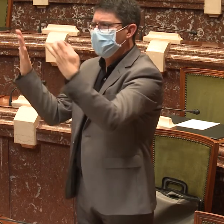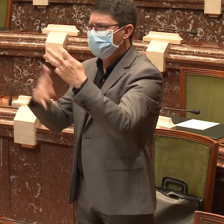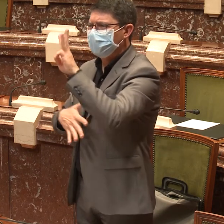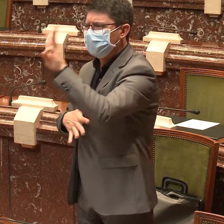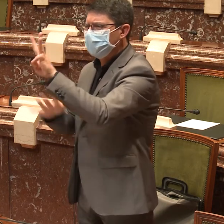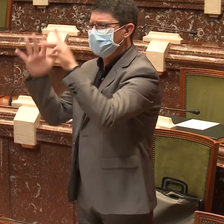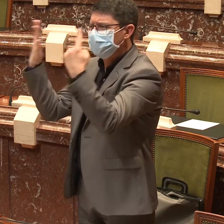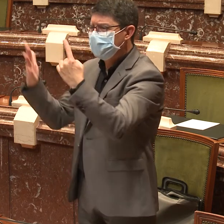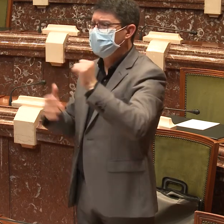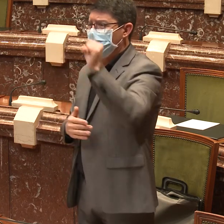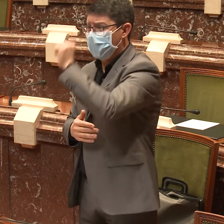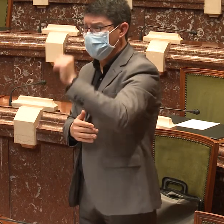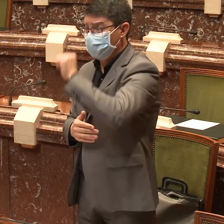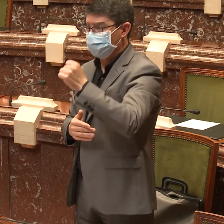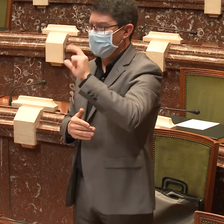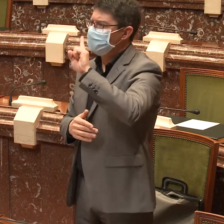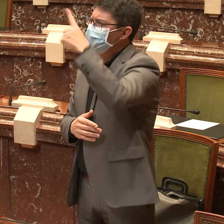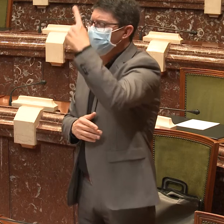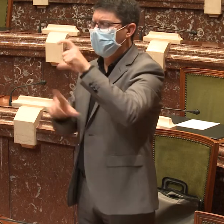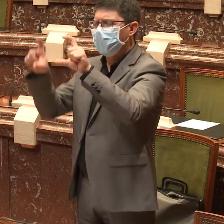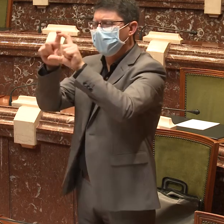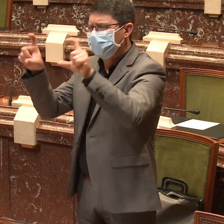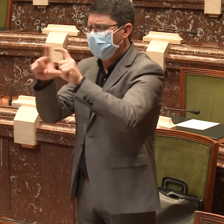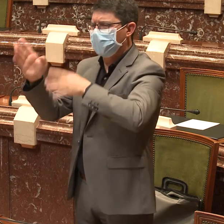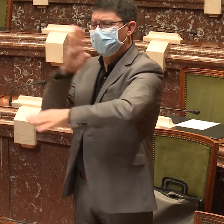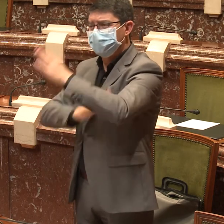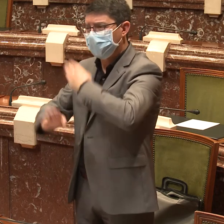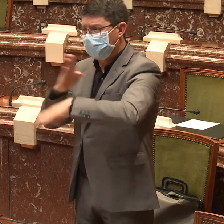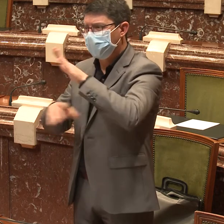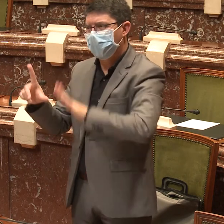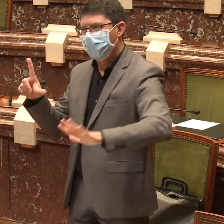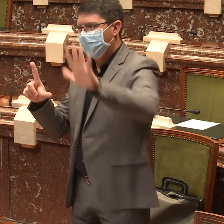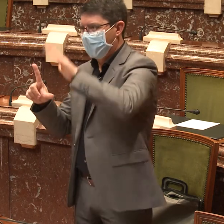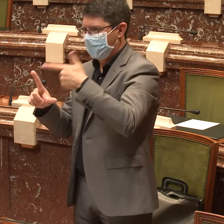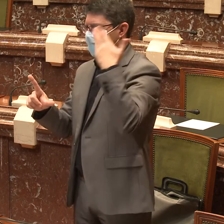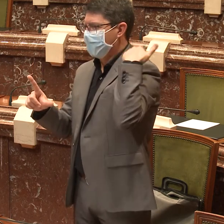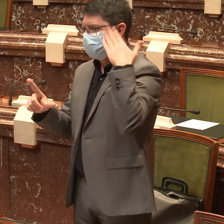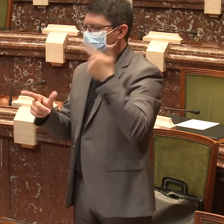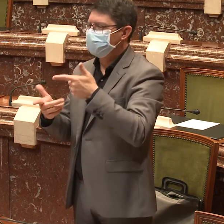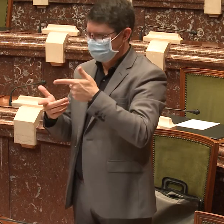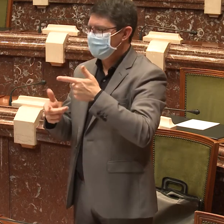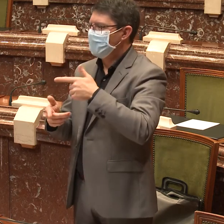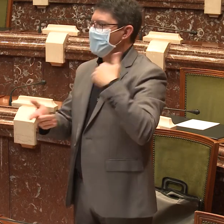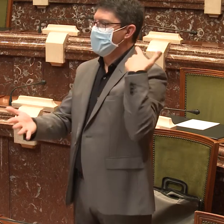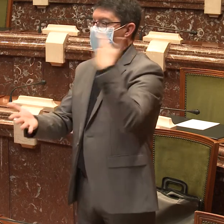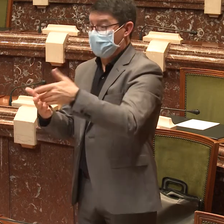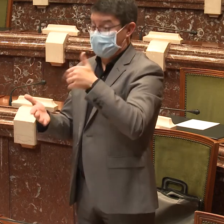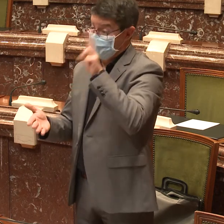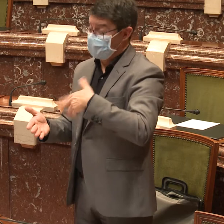Madrid y fue fundada en 1936. Y fue la primera entidad de discapacidad de toda España.